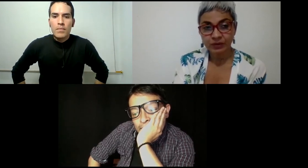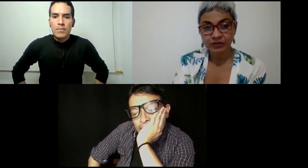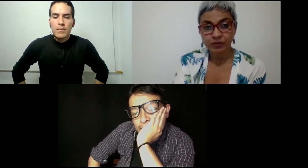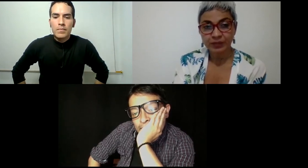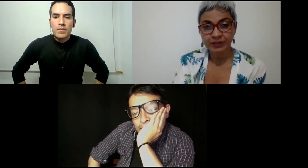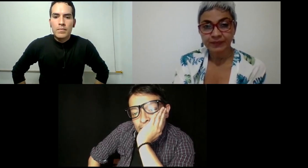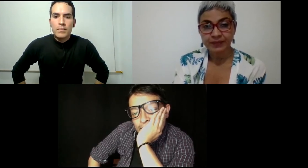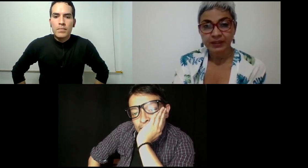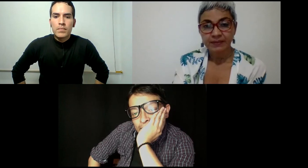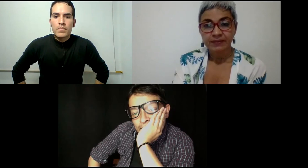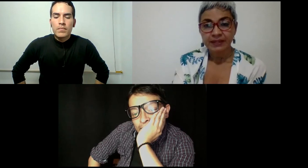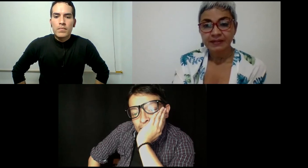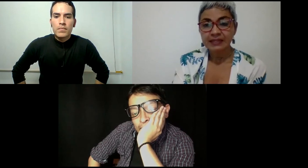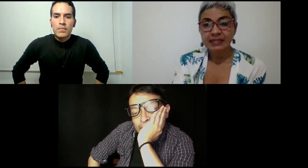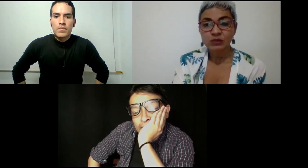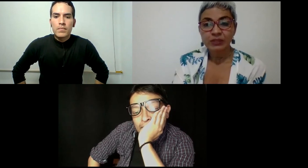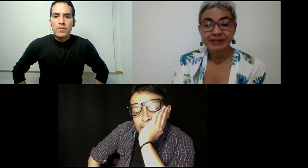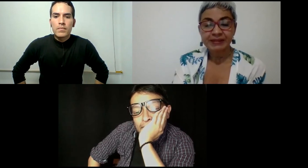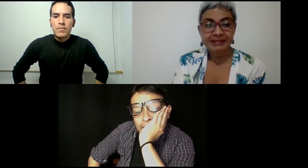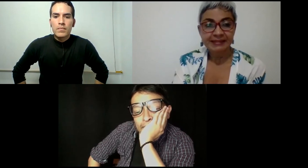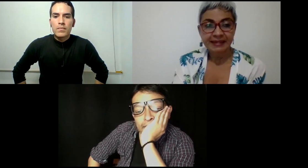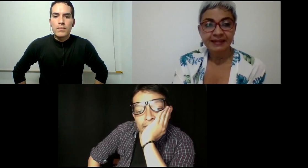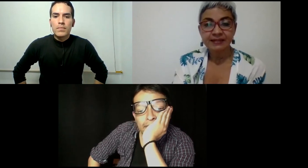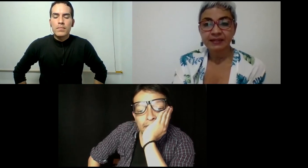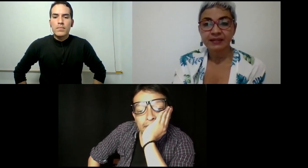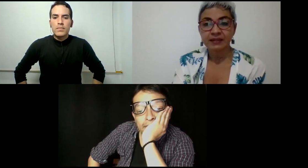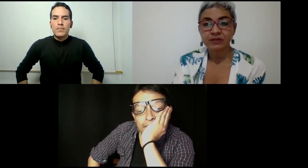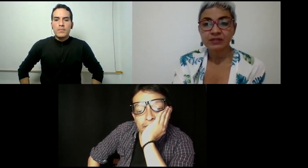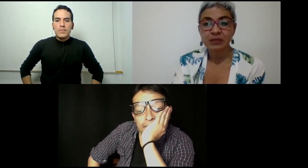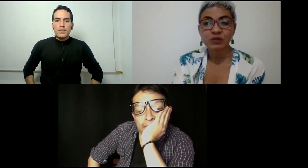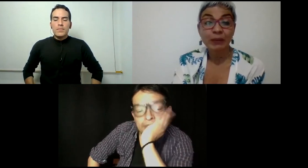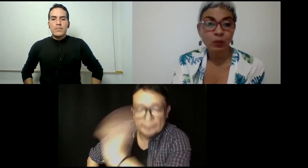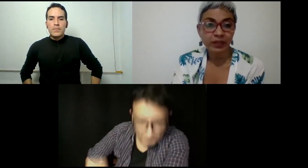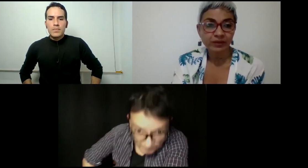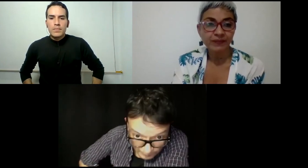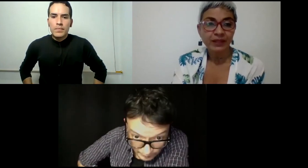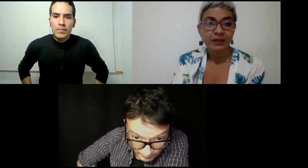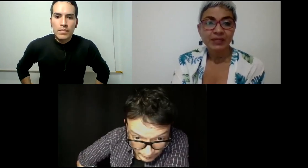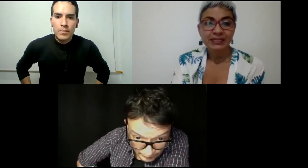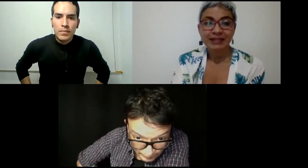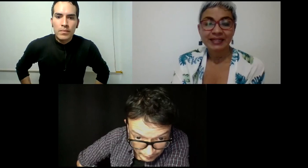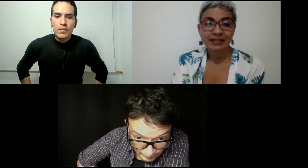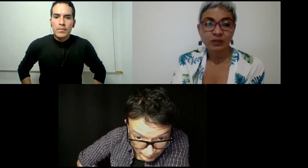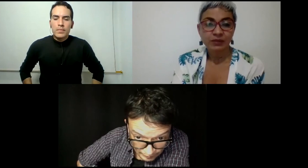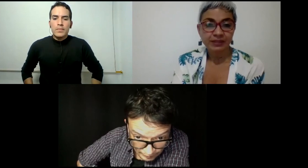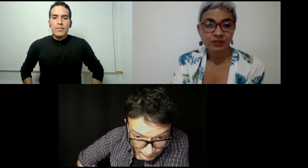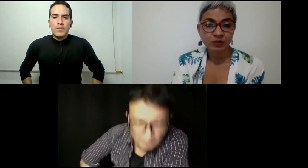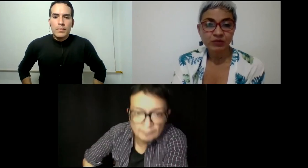educación superior. Es decir, las universidades nos estamos evaluando para saber qué tan incluyentes somos